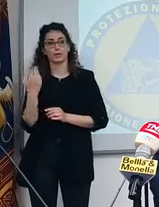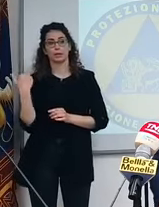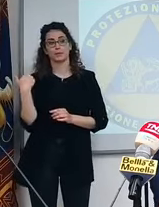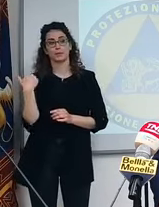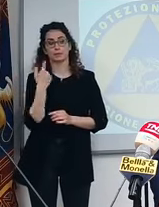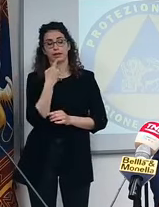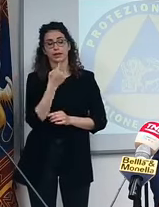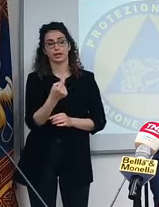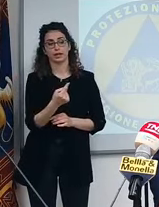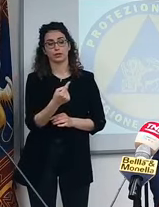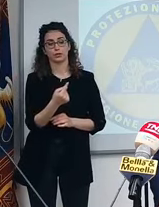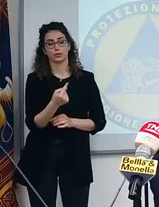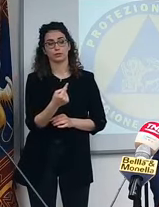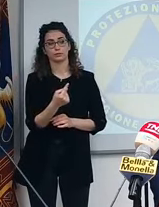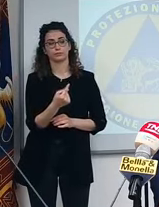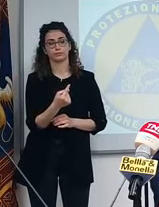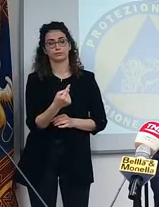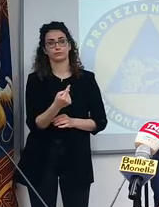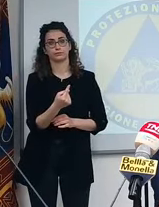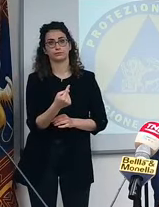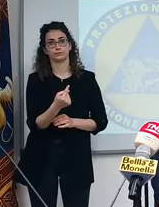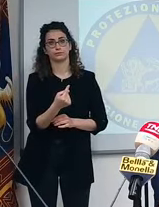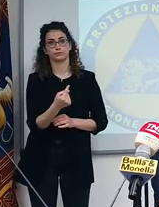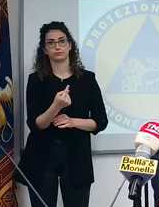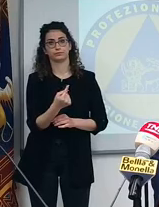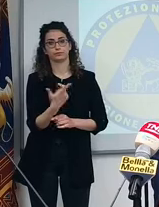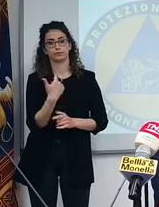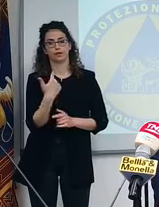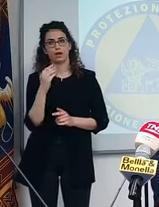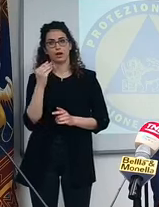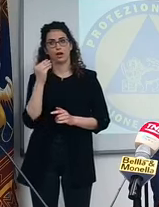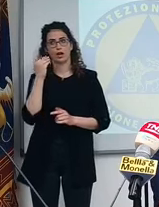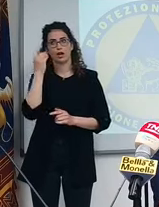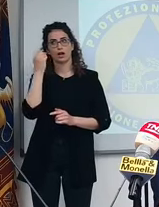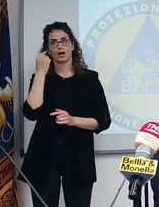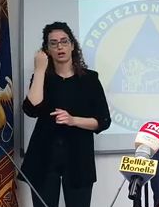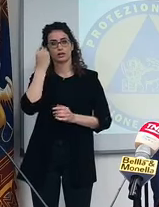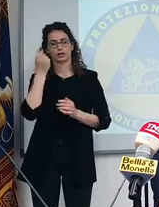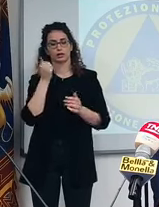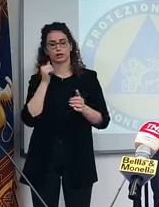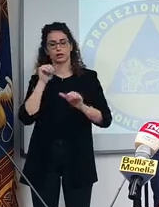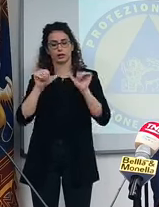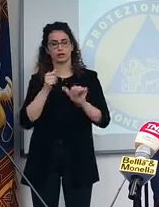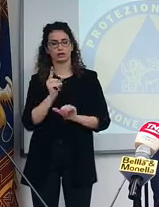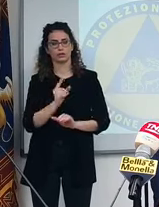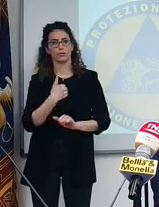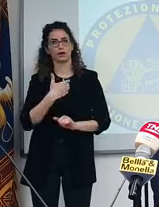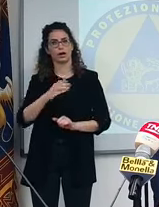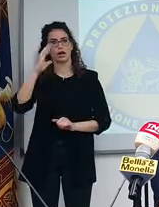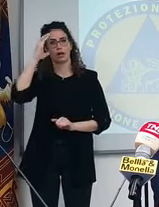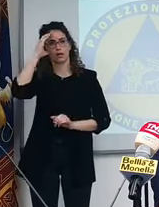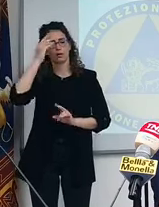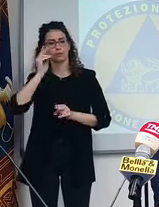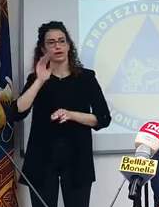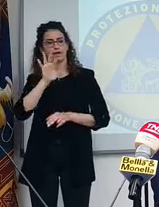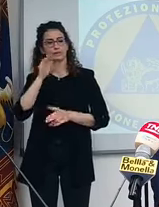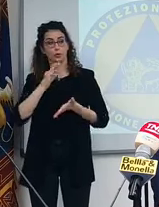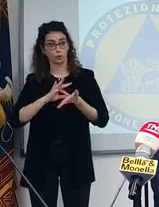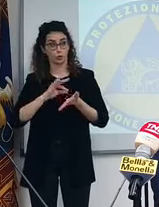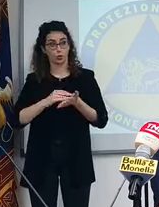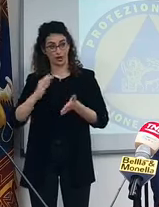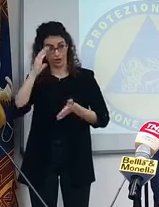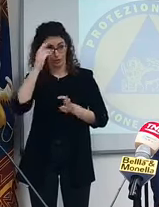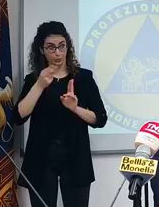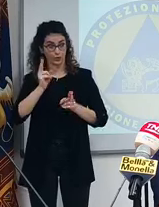riguarda... Non è un dietroforo, te l'ha detto, ma insomma vi ascoltano di più per quanto riguarda, ad esempio, la scuola.